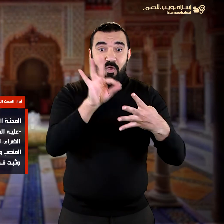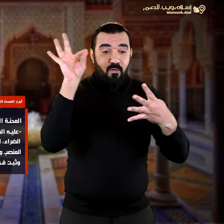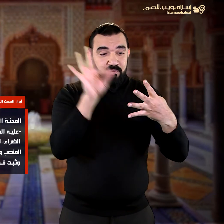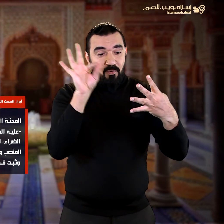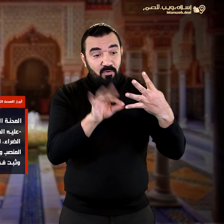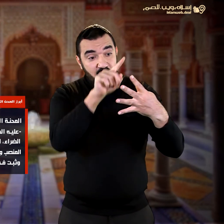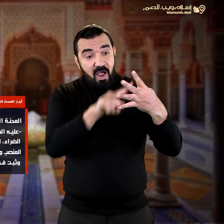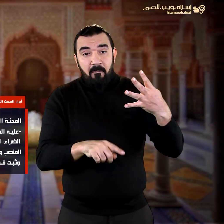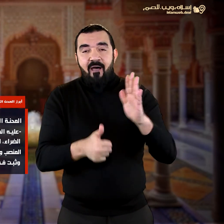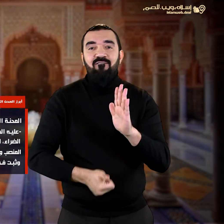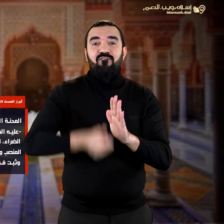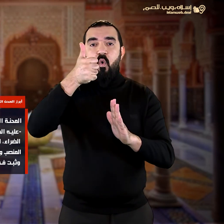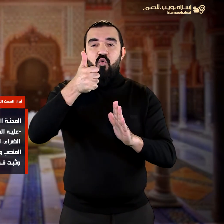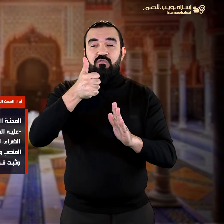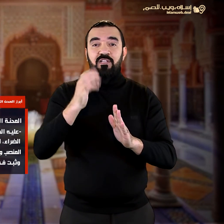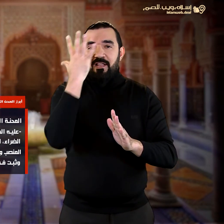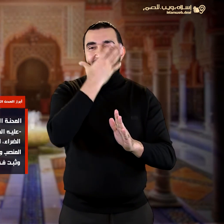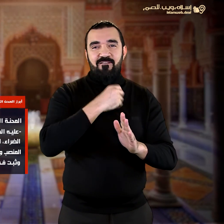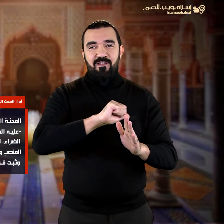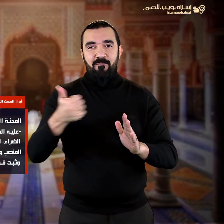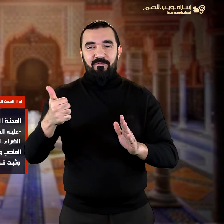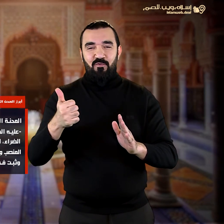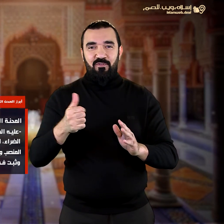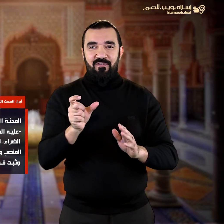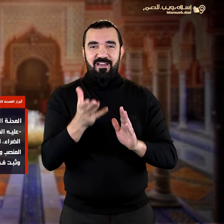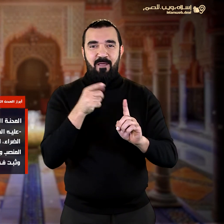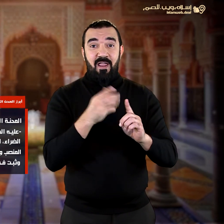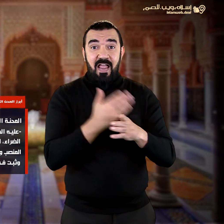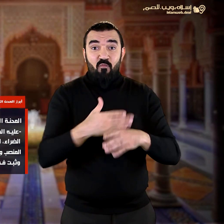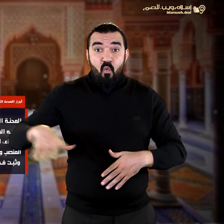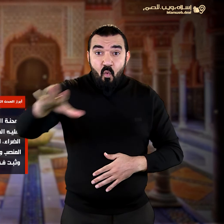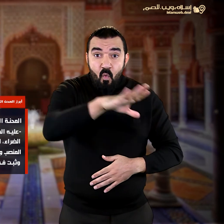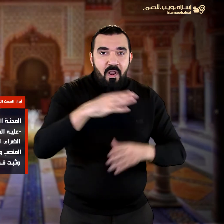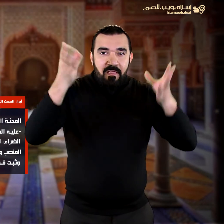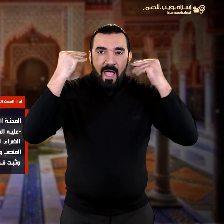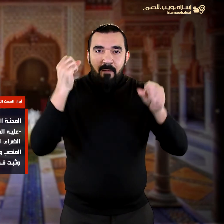ليكون قدوة لمن بعده ترجمة